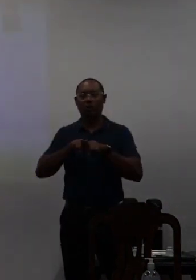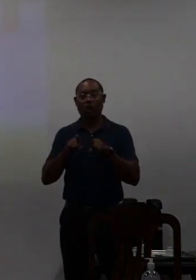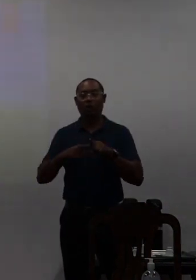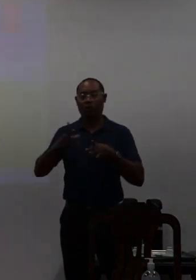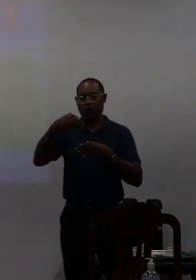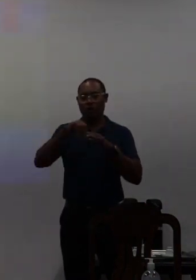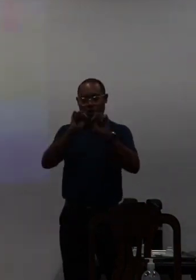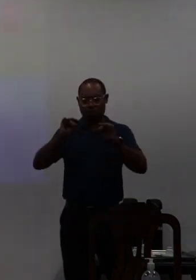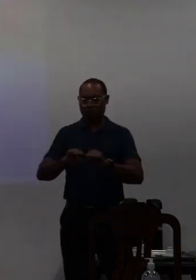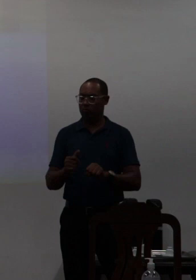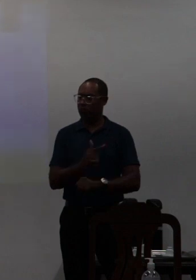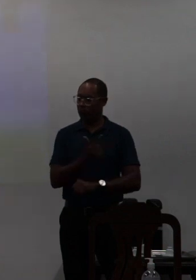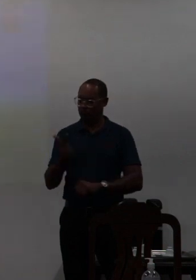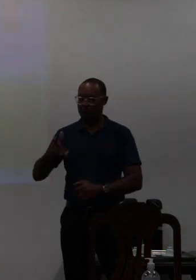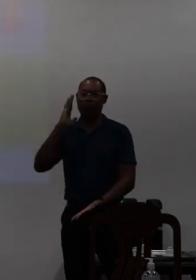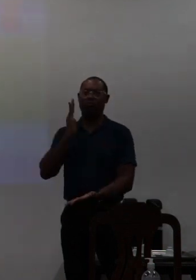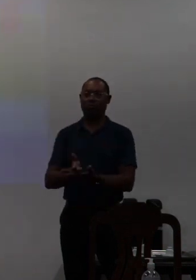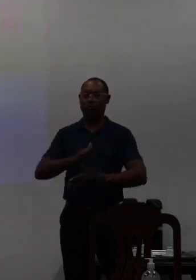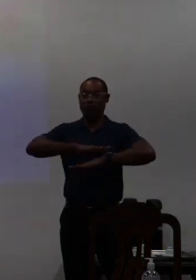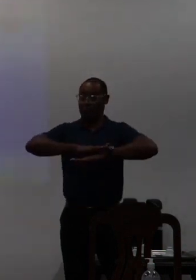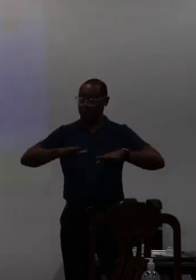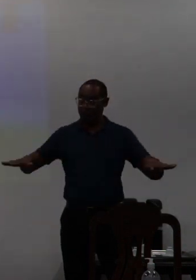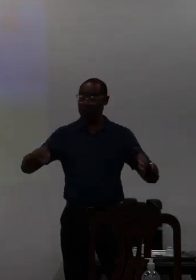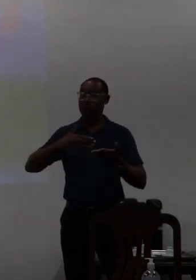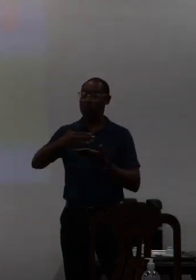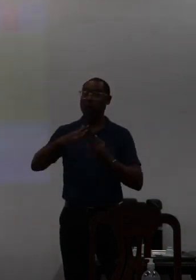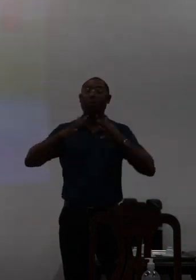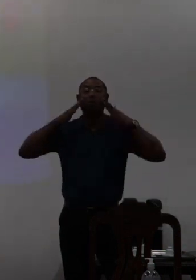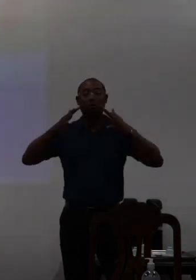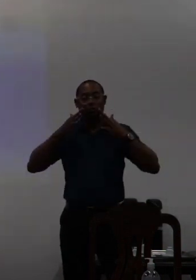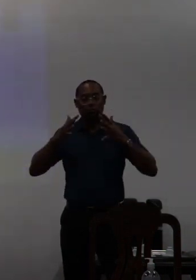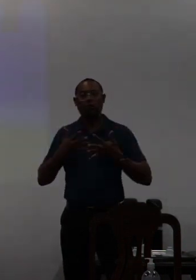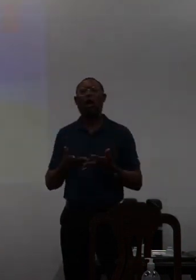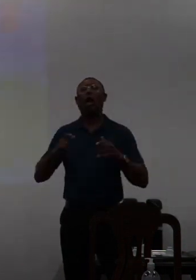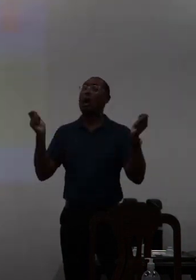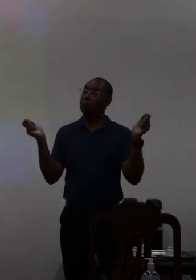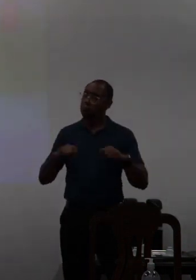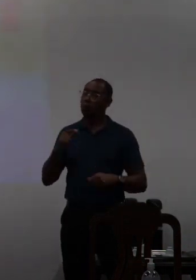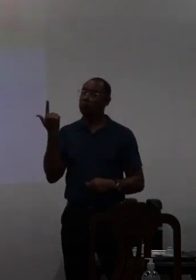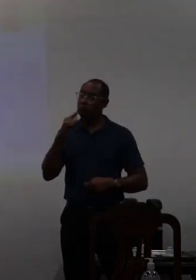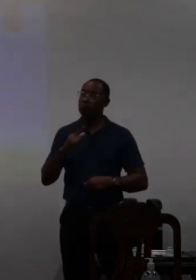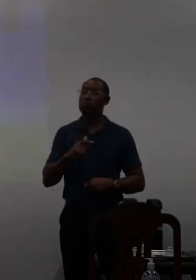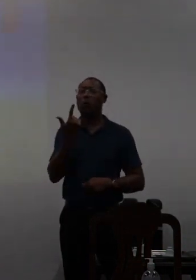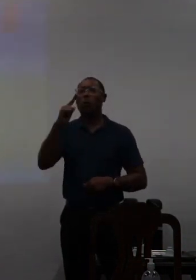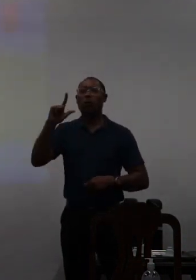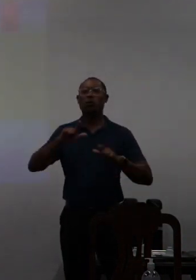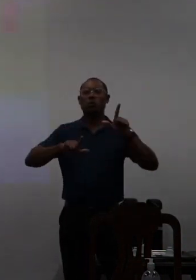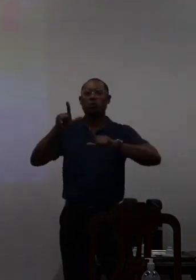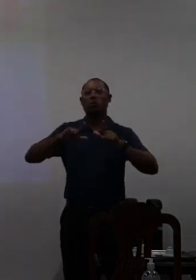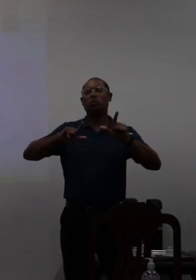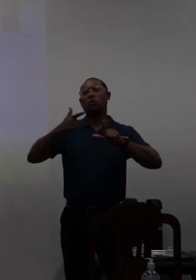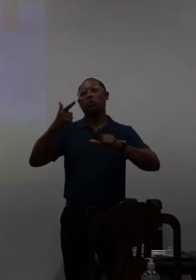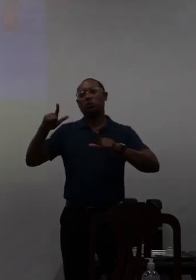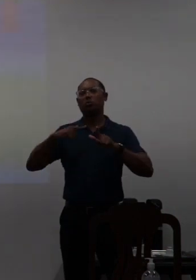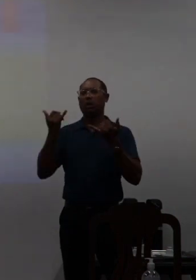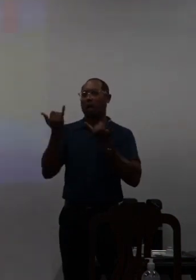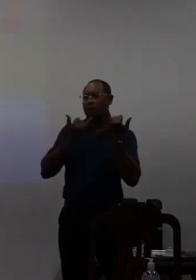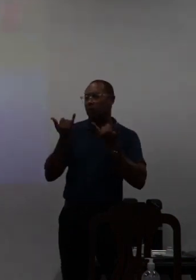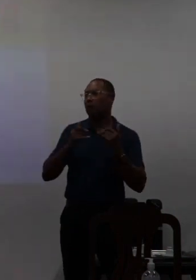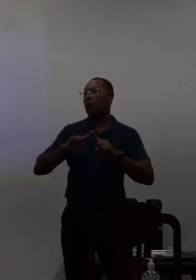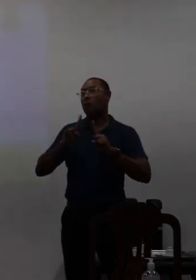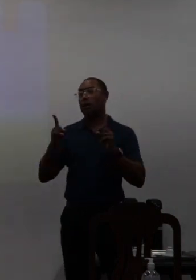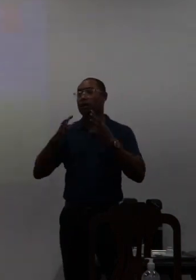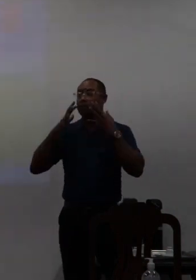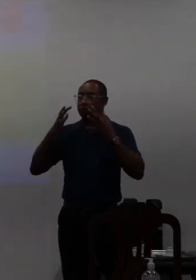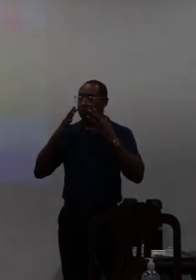vai existir porque esse acompanhamento vai ser feito você pode até ter alguma interface para avançar outras informações mas esse